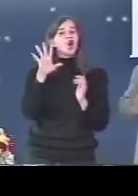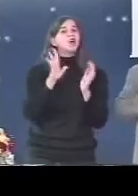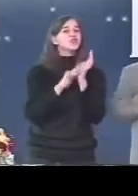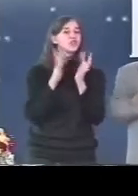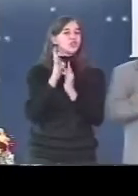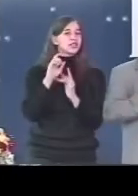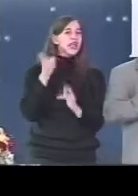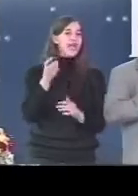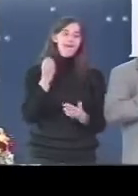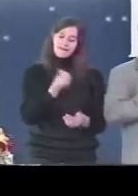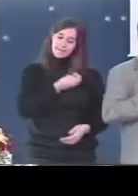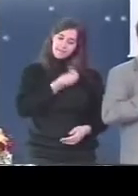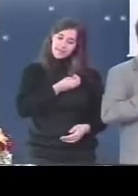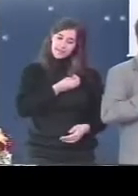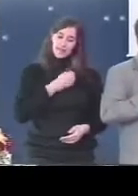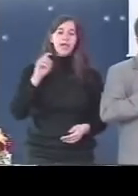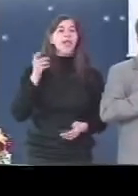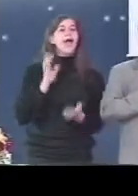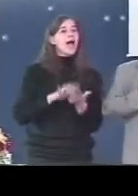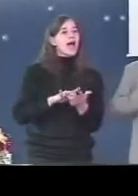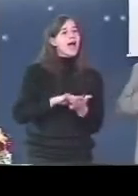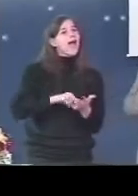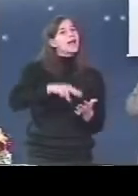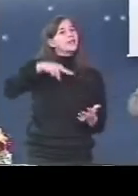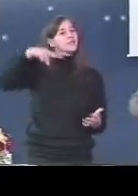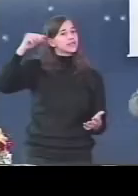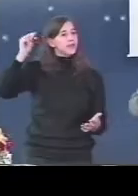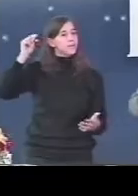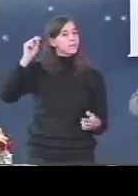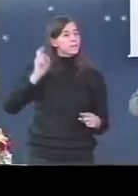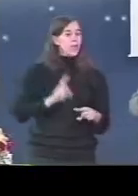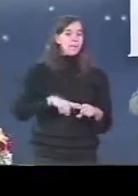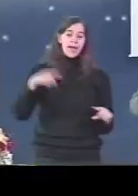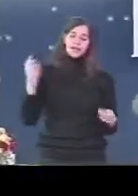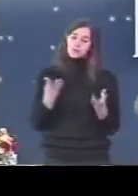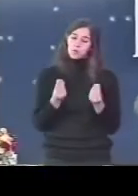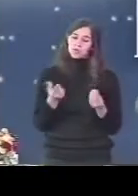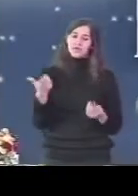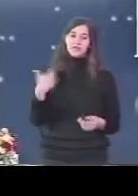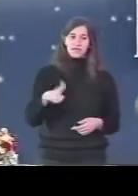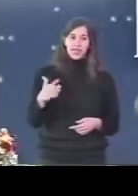mas muitas e muitas vezes, sabem porque não acontecem milagres em nossa vida?